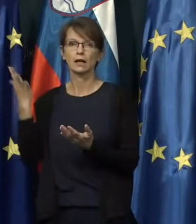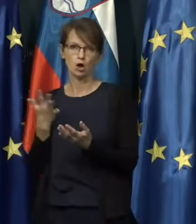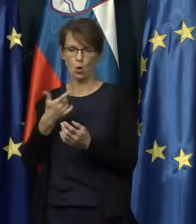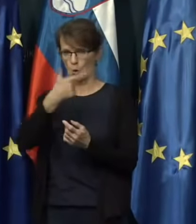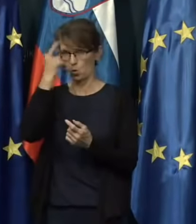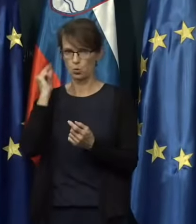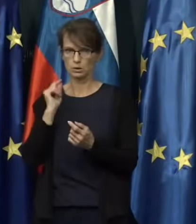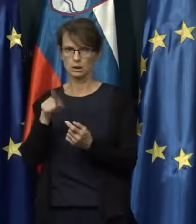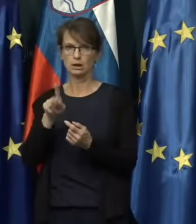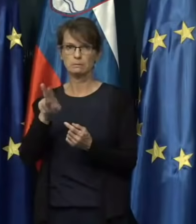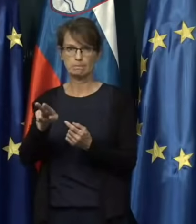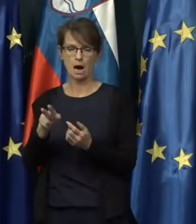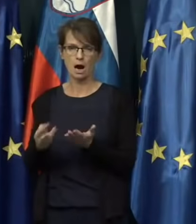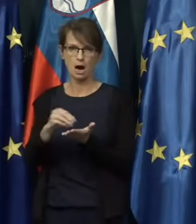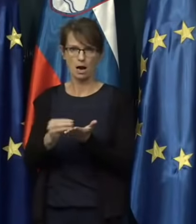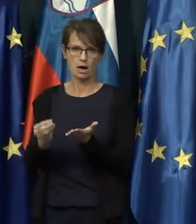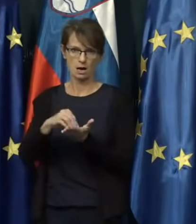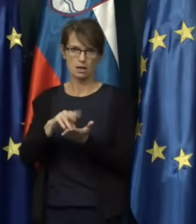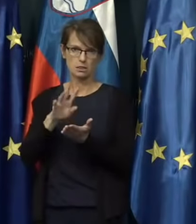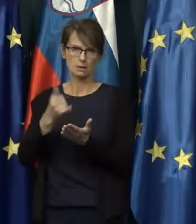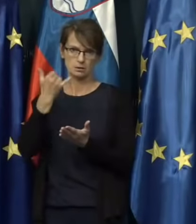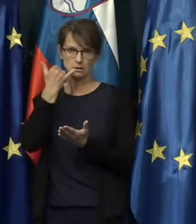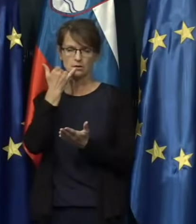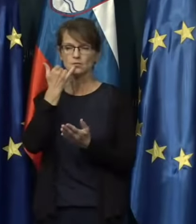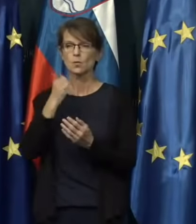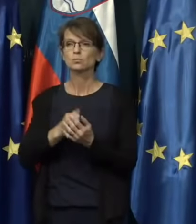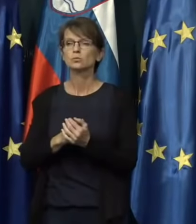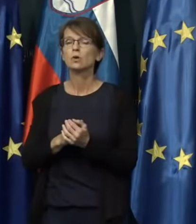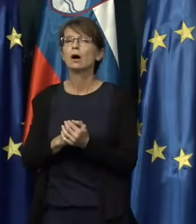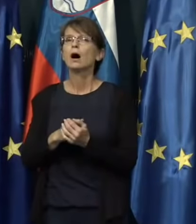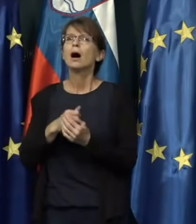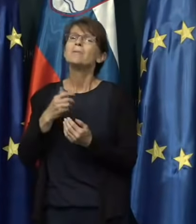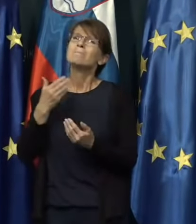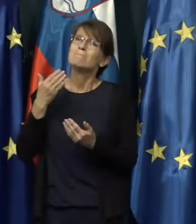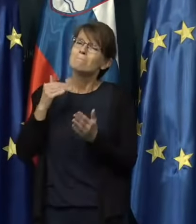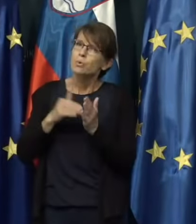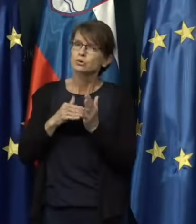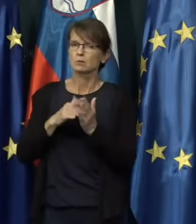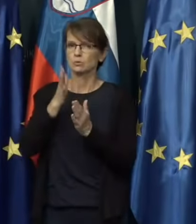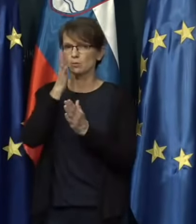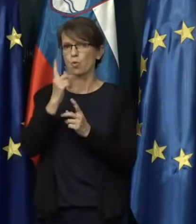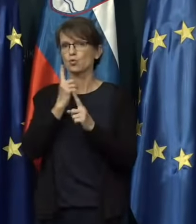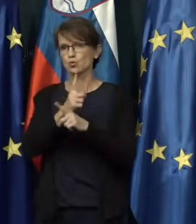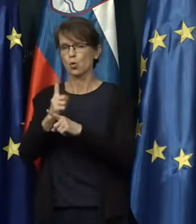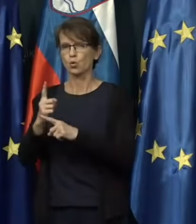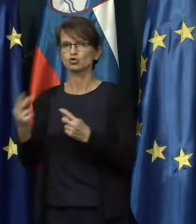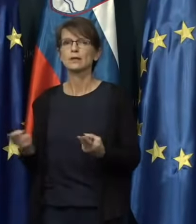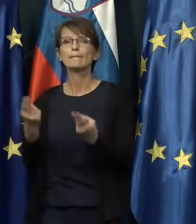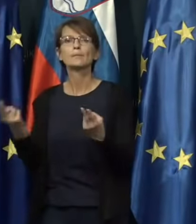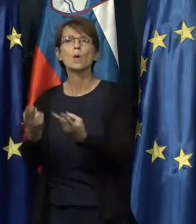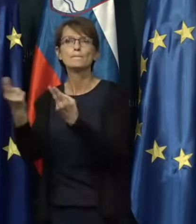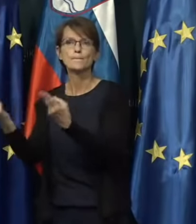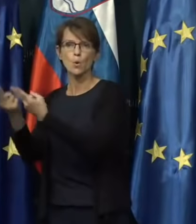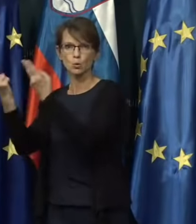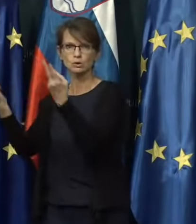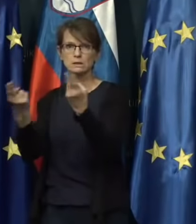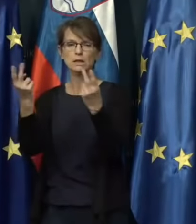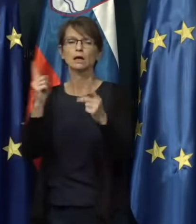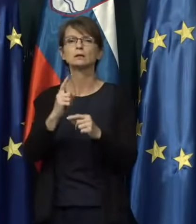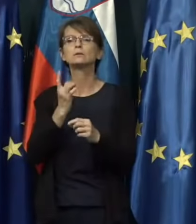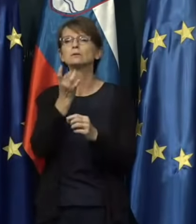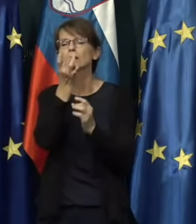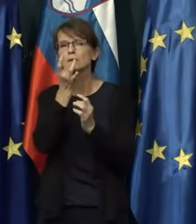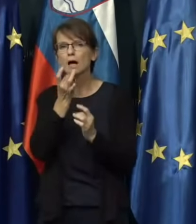državljanov. Jaz mislim, da bo potrebna določena promocija, predvsem pa natančno predstavitev, tudi